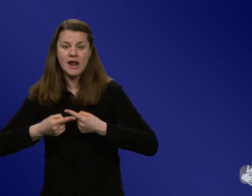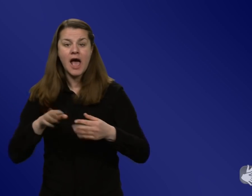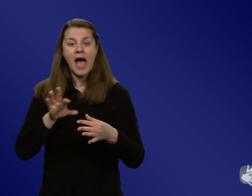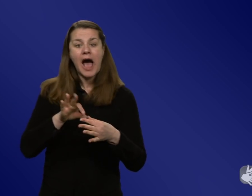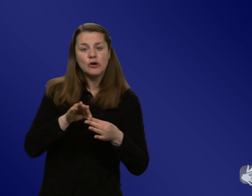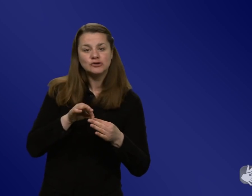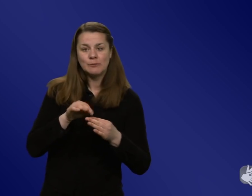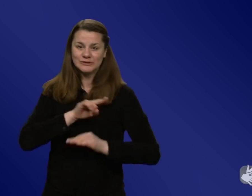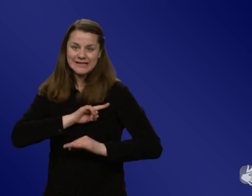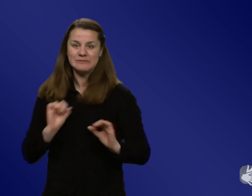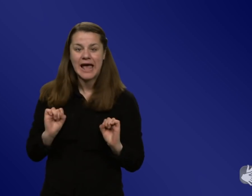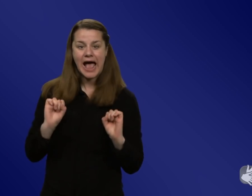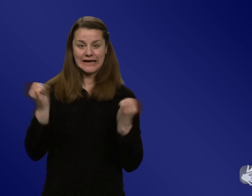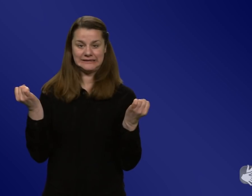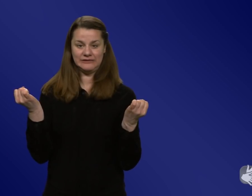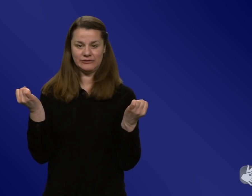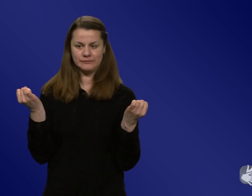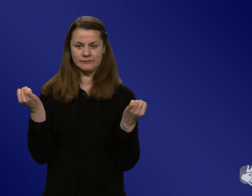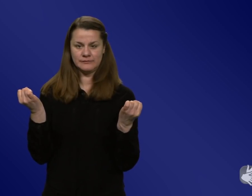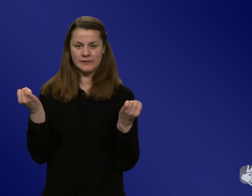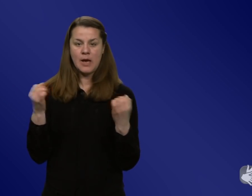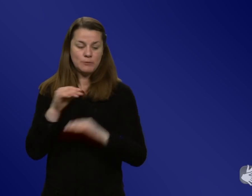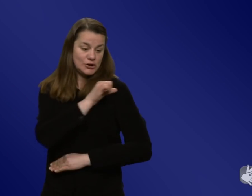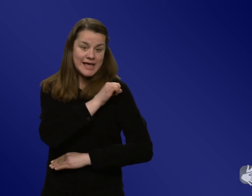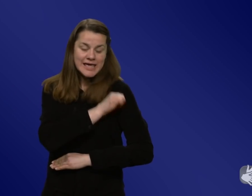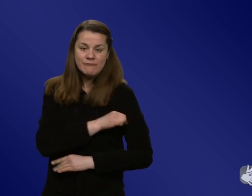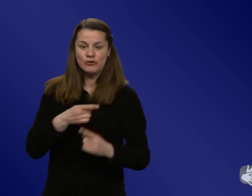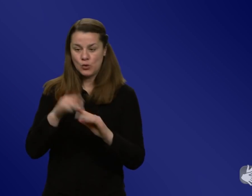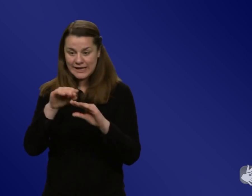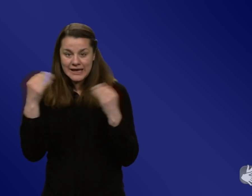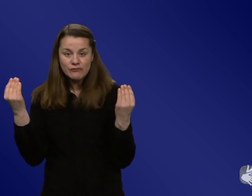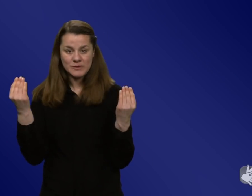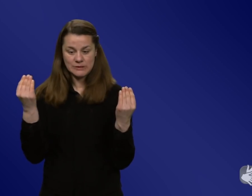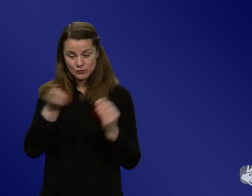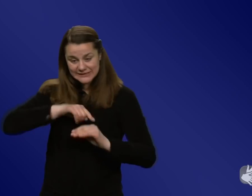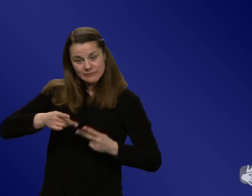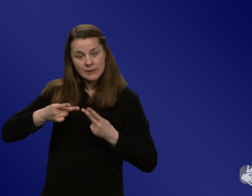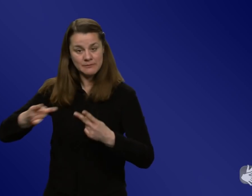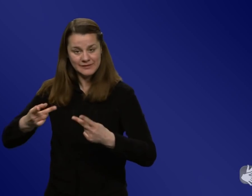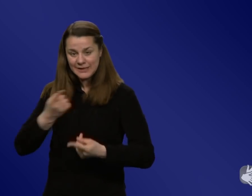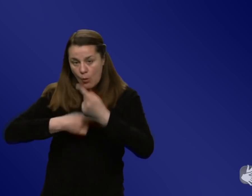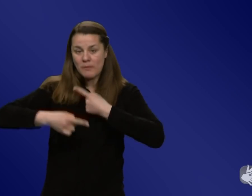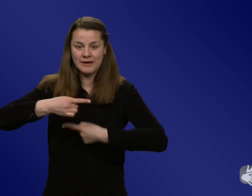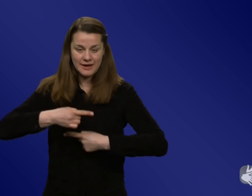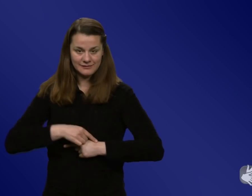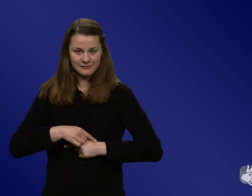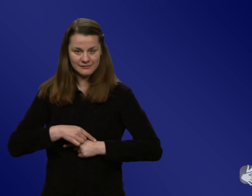Information, also Impfung und Information dahin bringen, wo die Menschen ohnehin schon sind, nicht andersrum als Hohlschuld. Gilt das